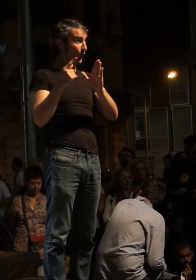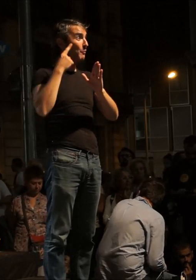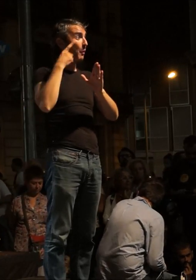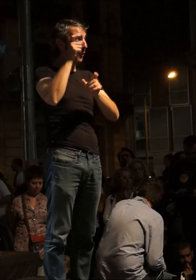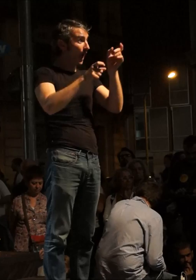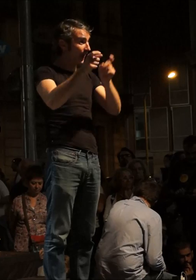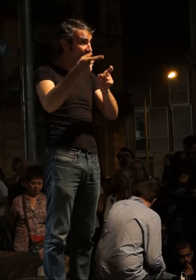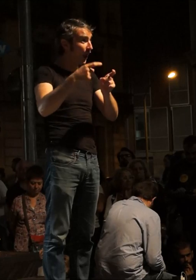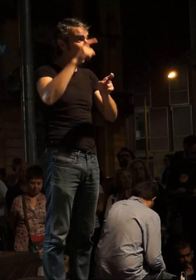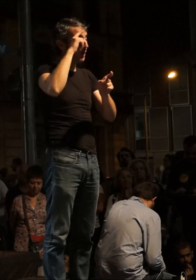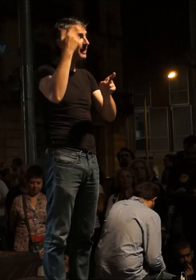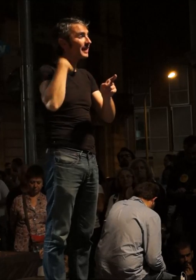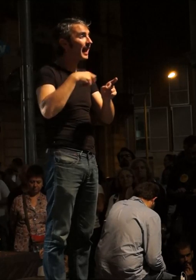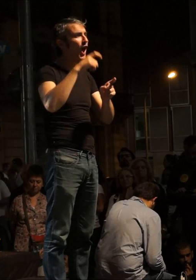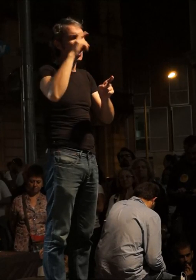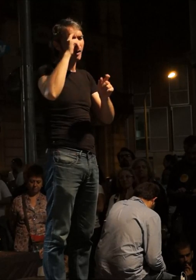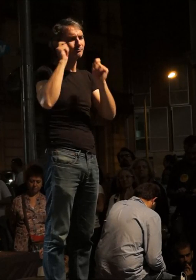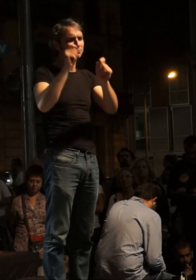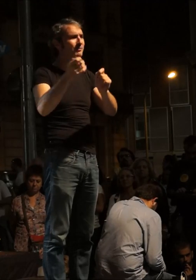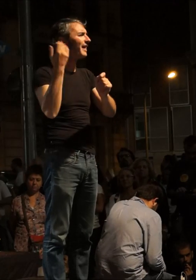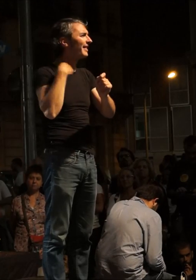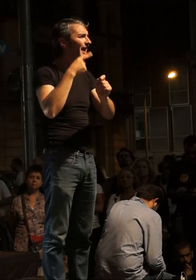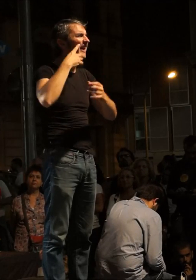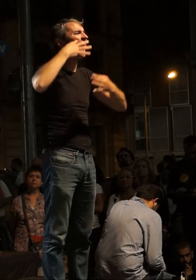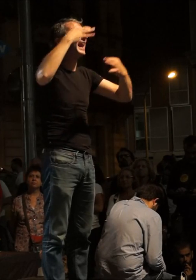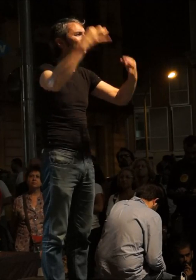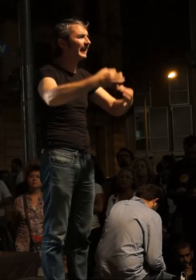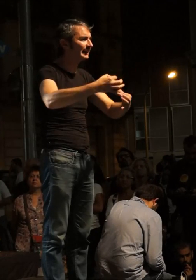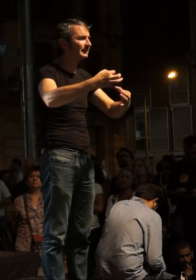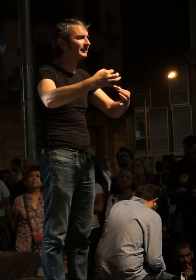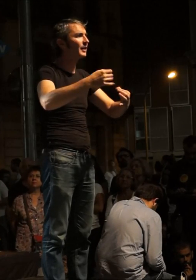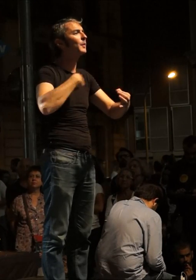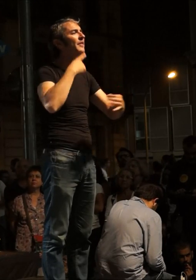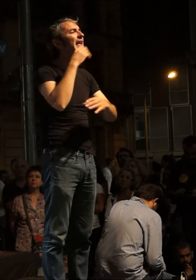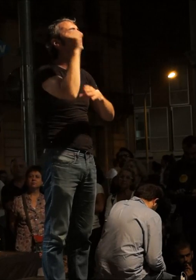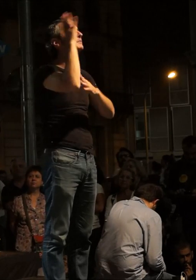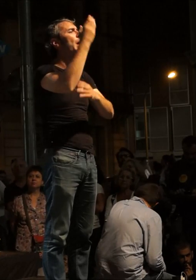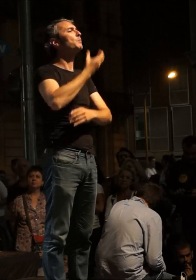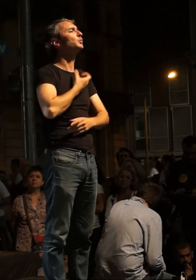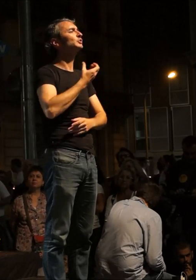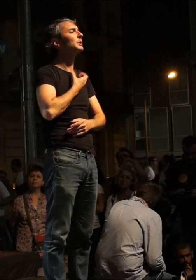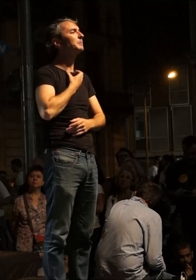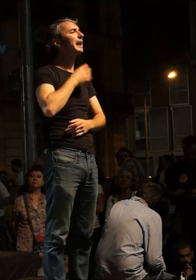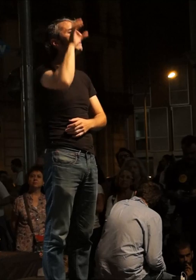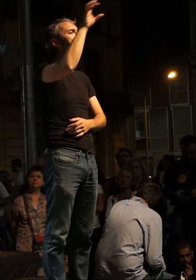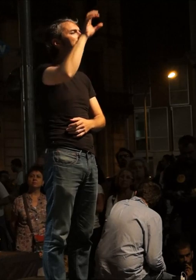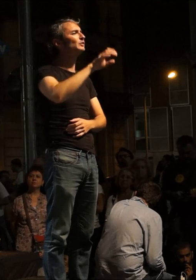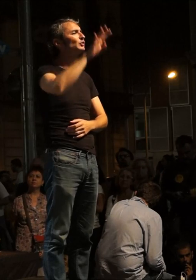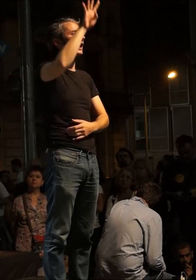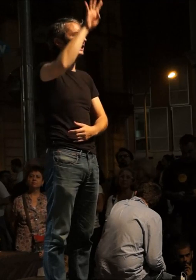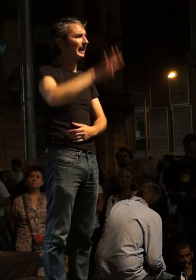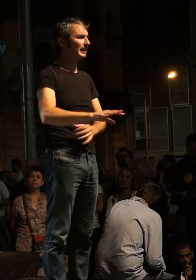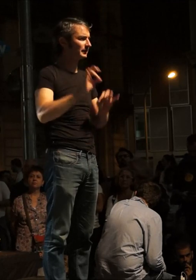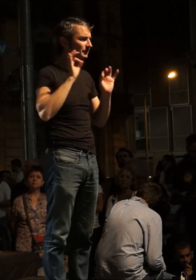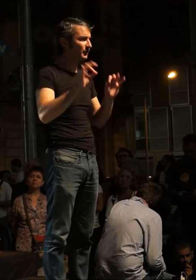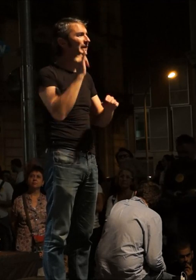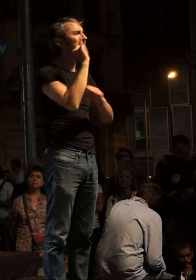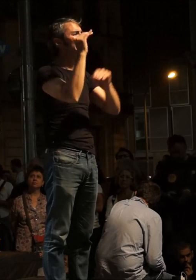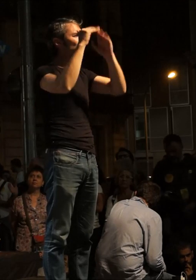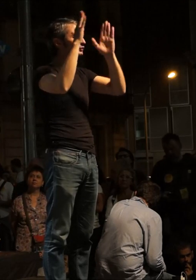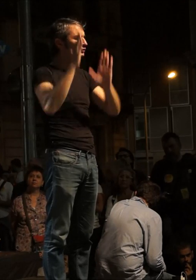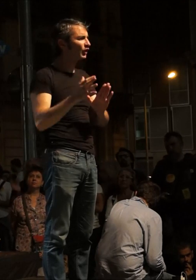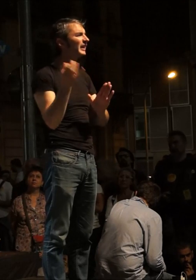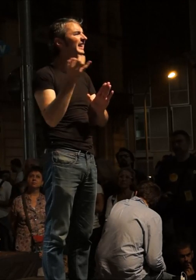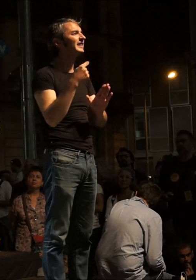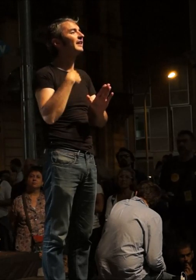ja té nom, ja pot ser una realitat, i és l'Assemblea Municipalista dels Països Catalans, una institució que